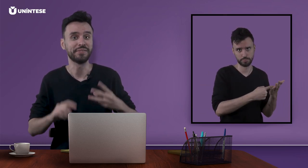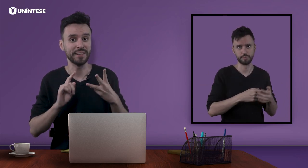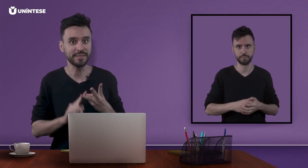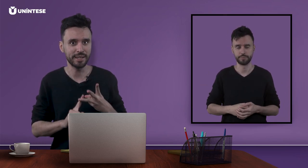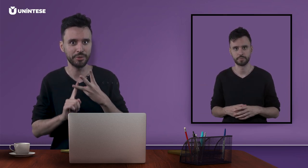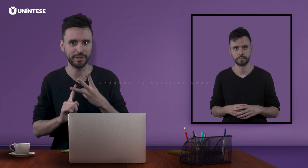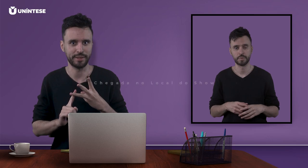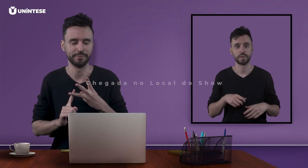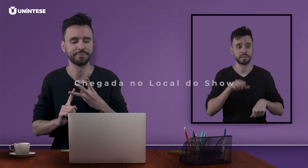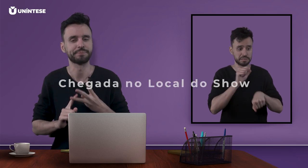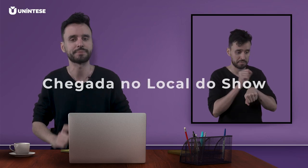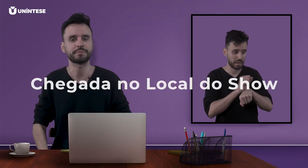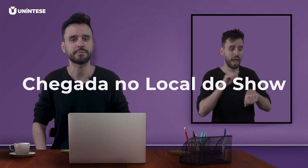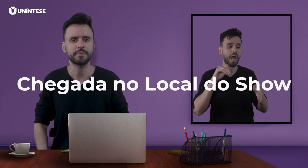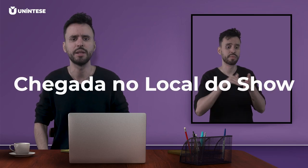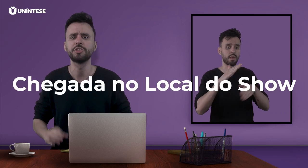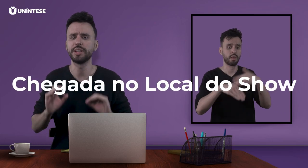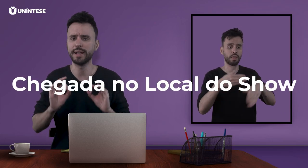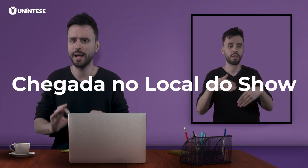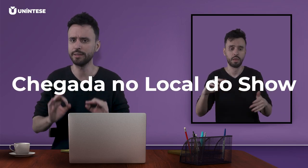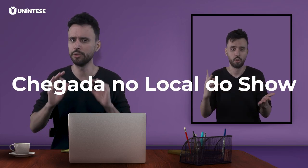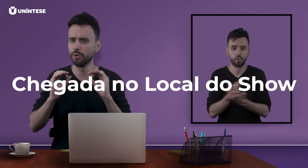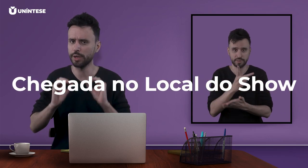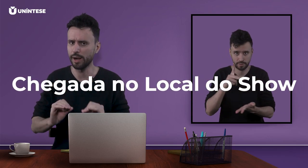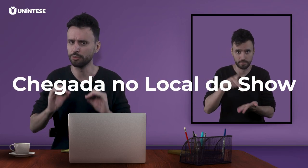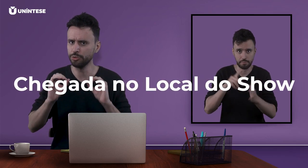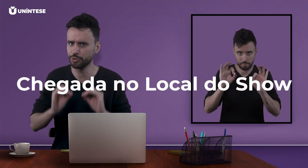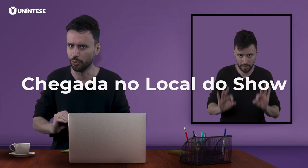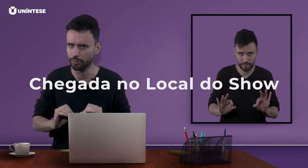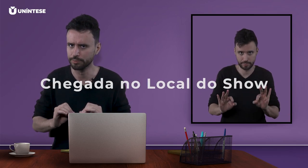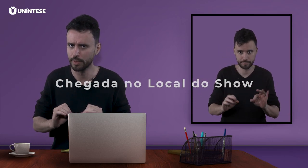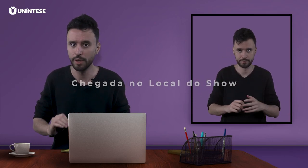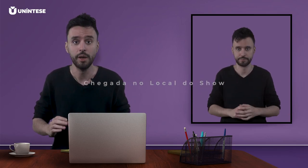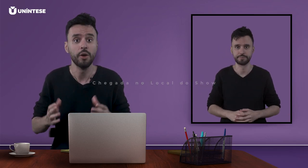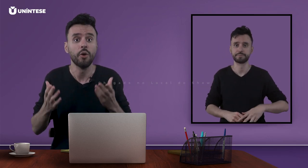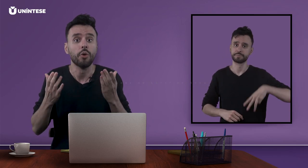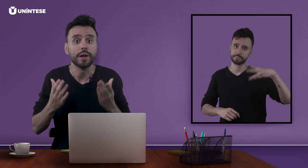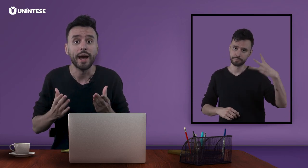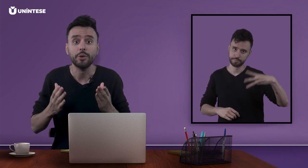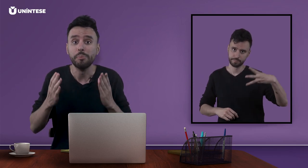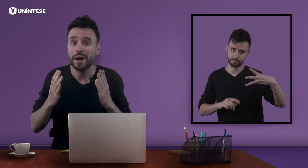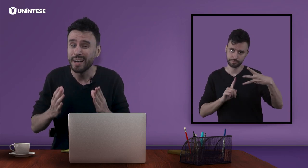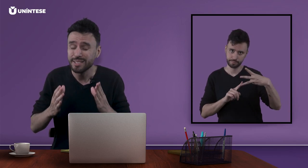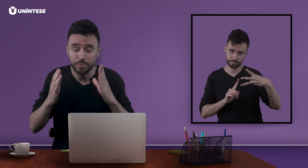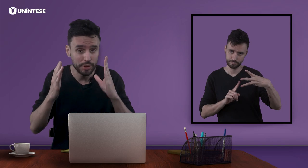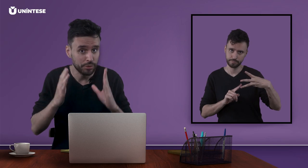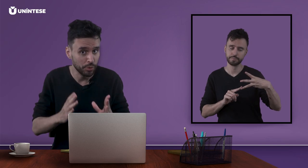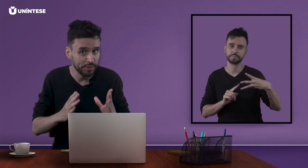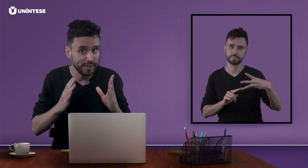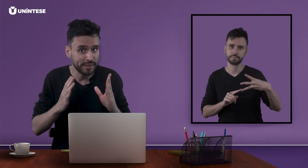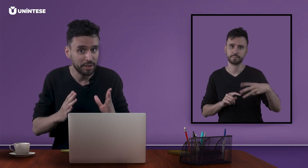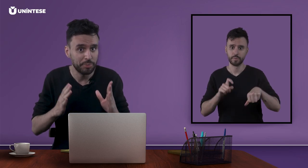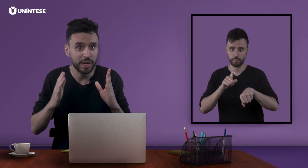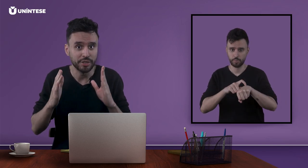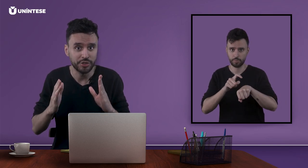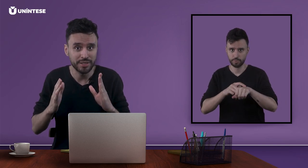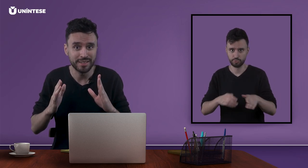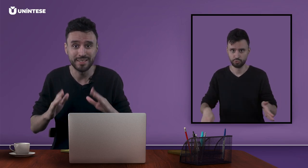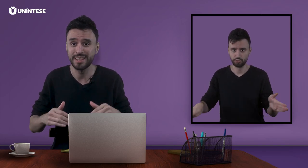Terceiro item, chegada no local do show. Horário máximo que toda equipe e artistas